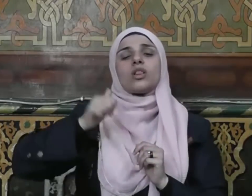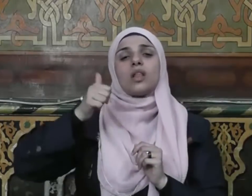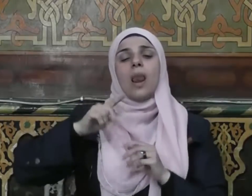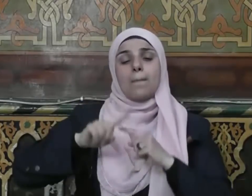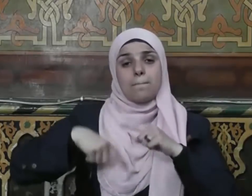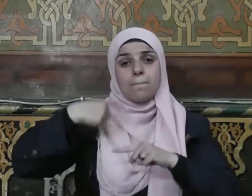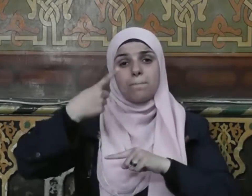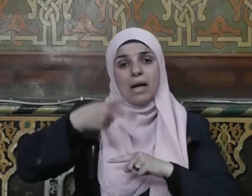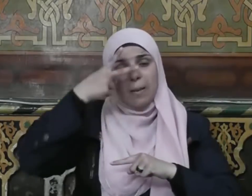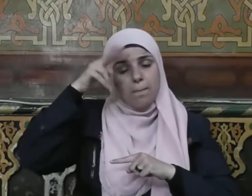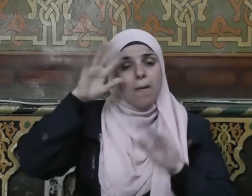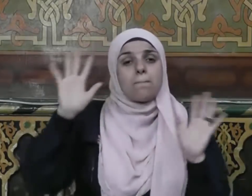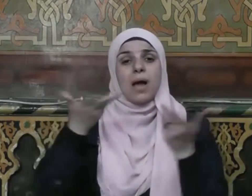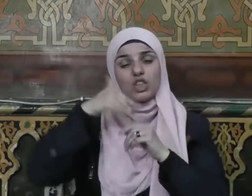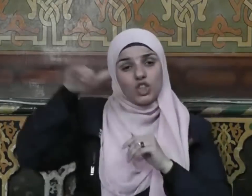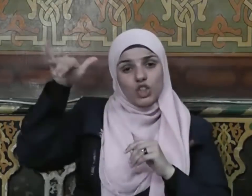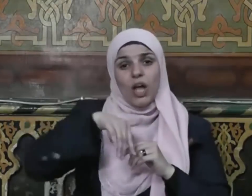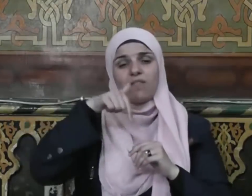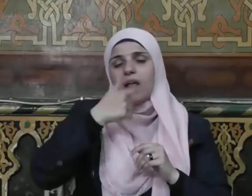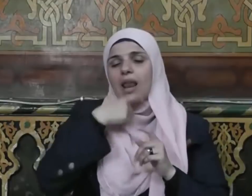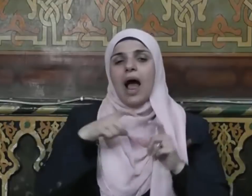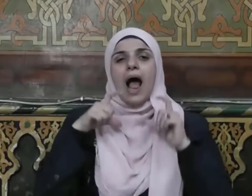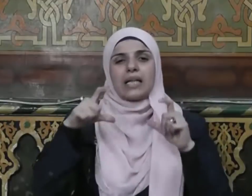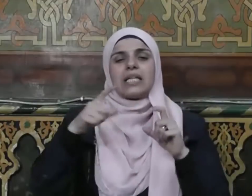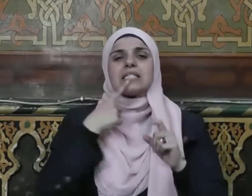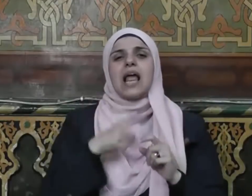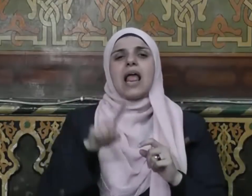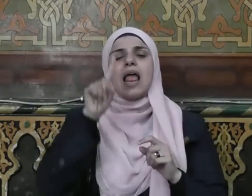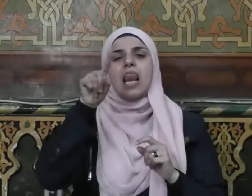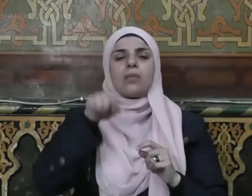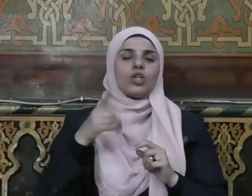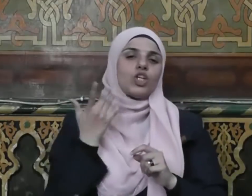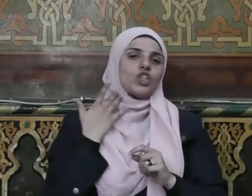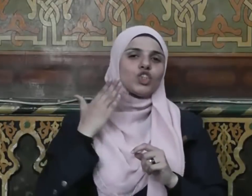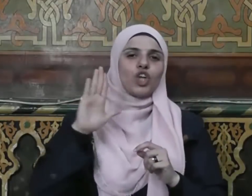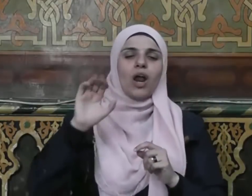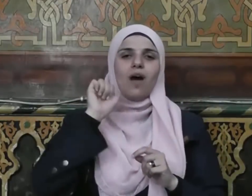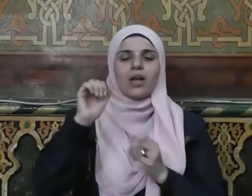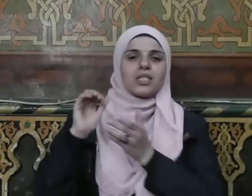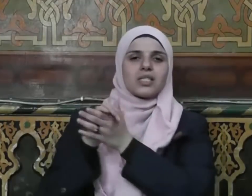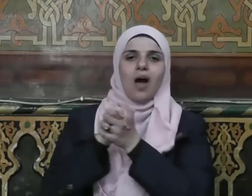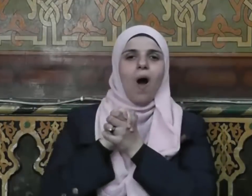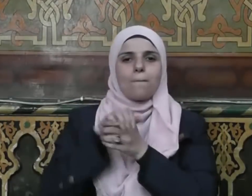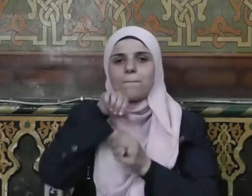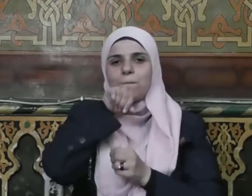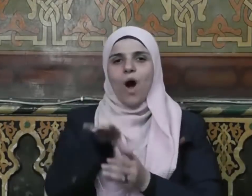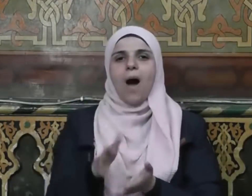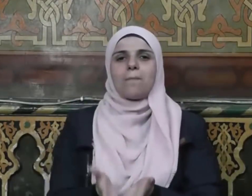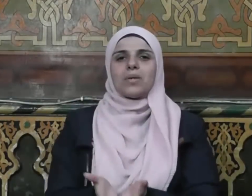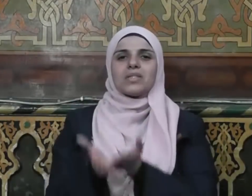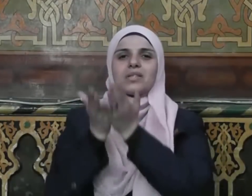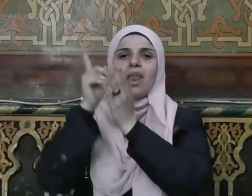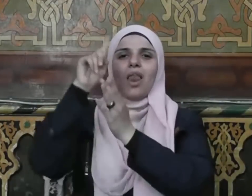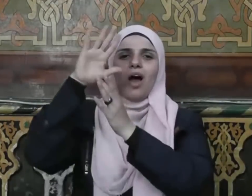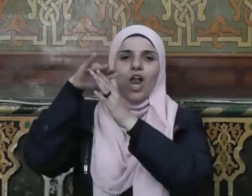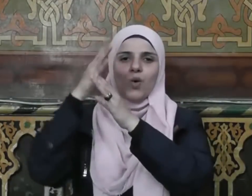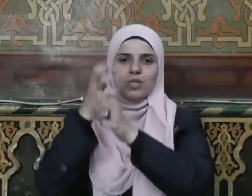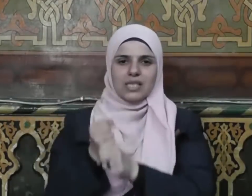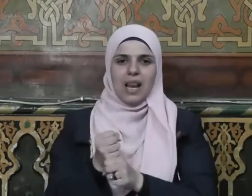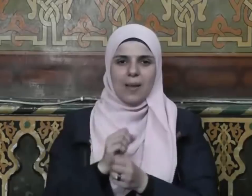بعدهم ممن جاء في هذا الحديث إلا بشرف صحبتهم لأصحاب رسول الله صلى الله